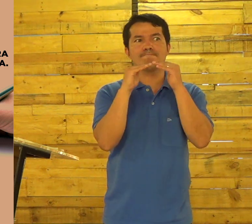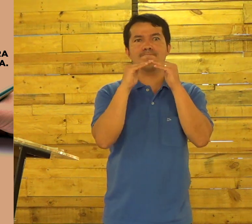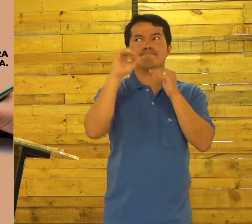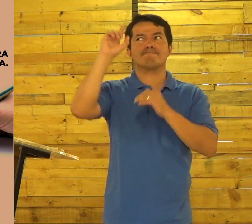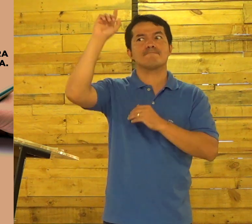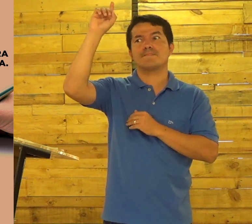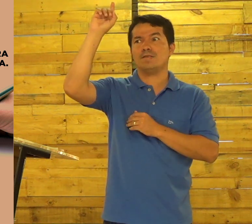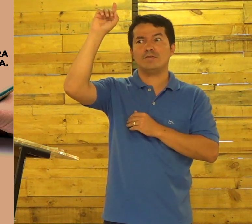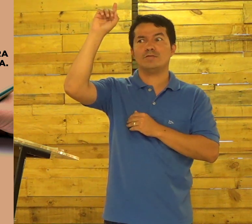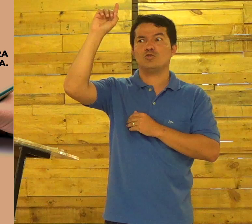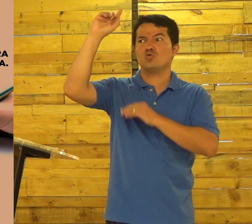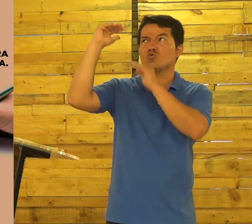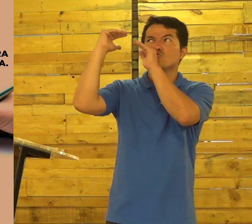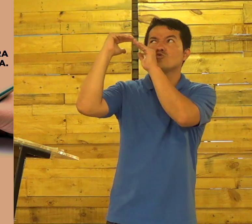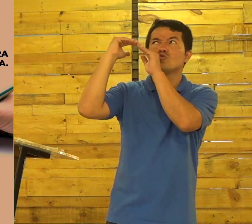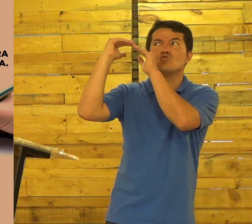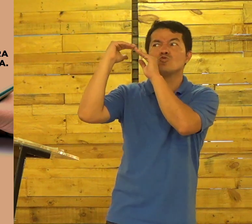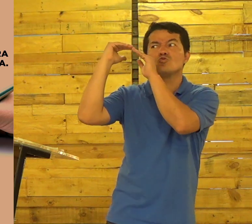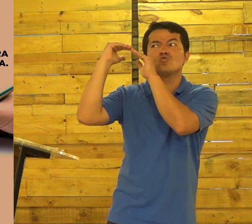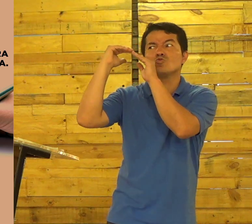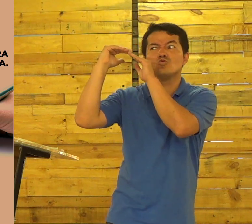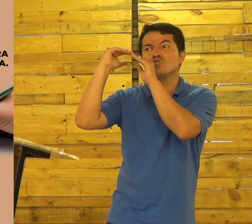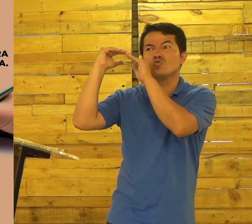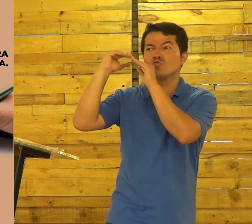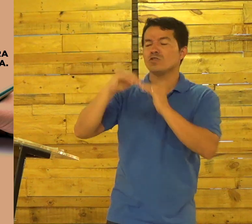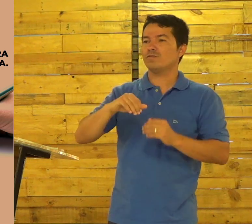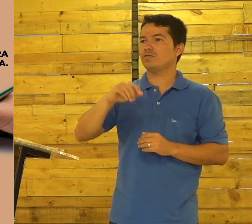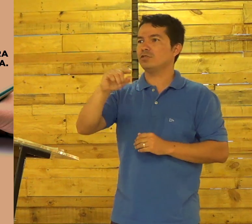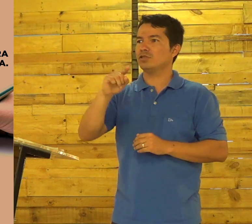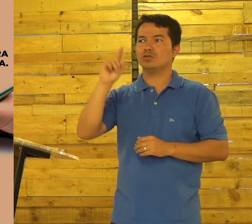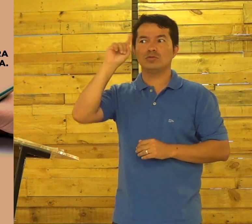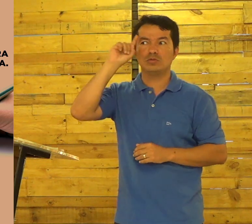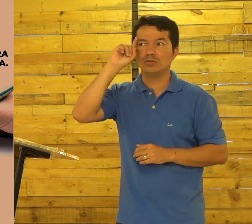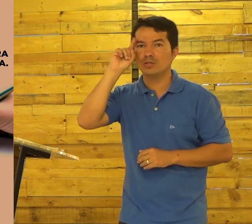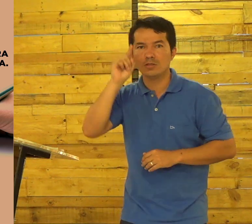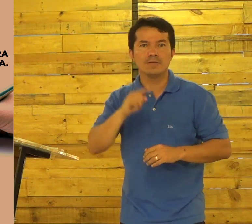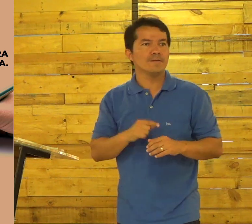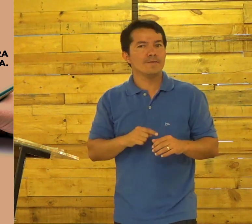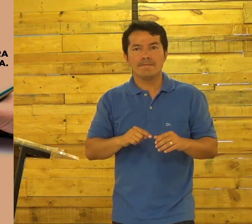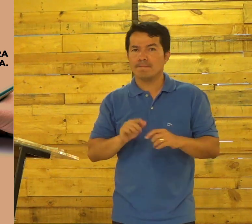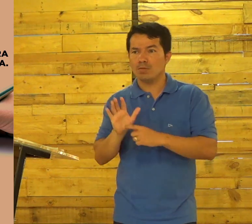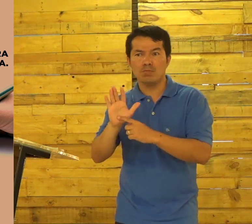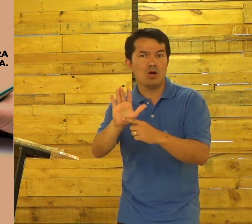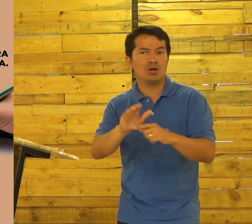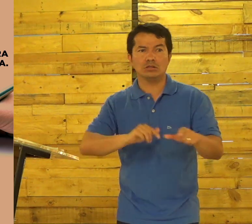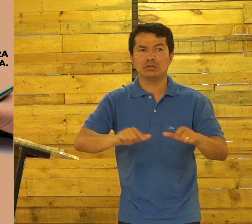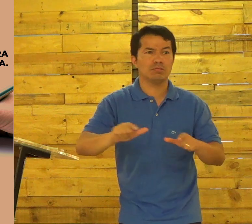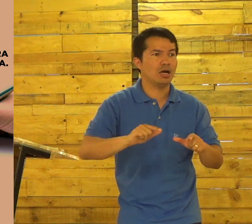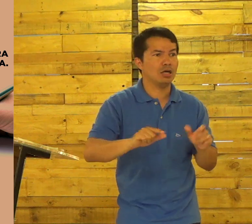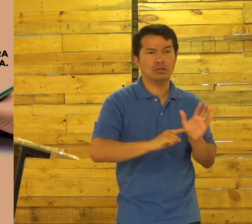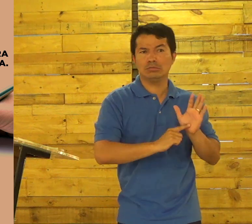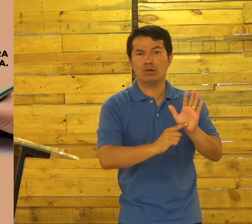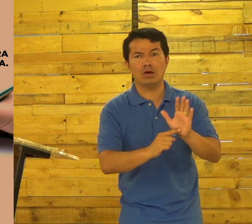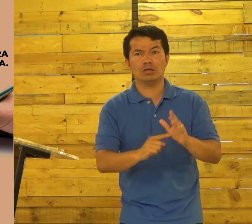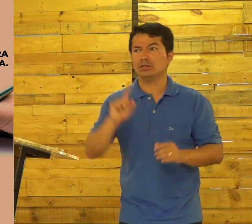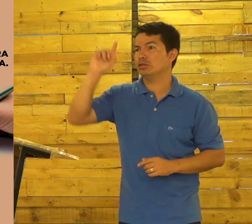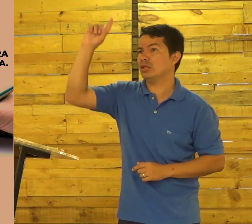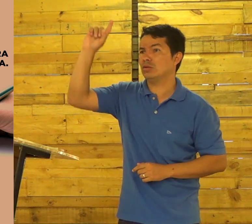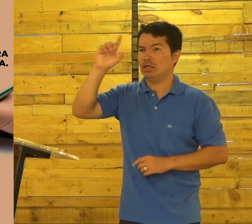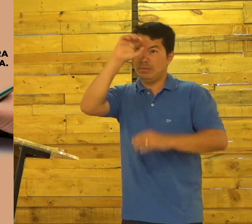Se você está de acordo, em sintonia com Deus, todos os dias, você, no